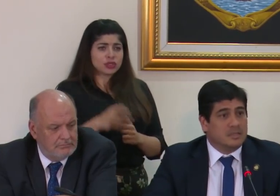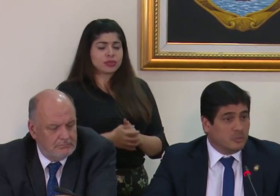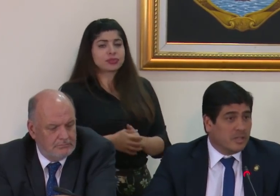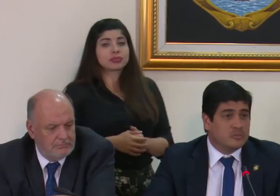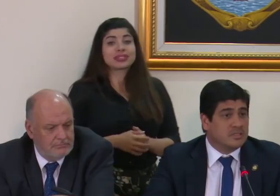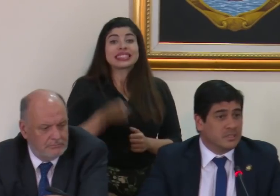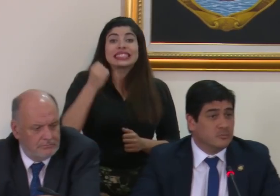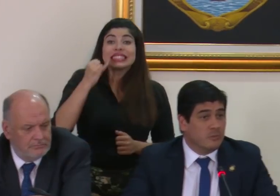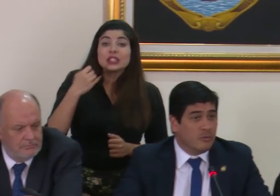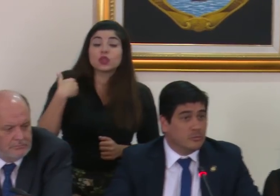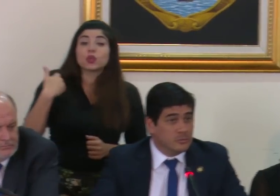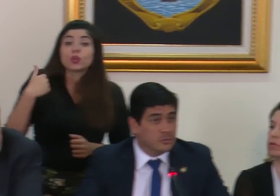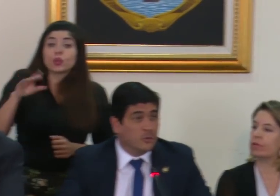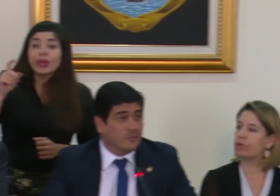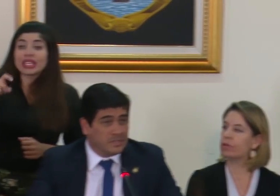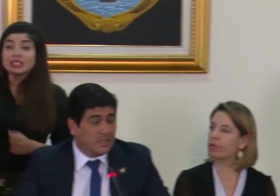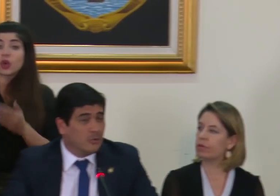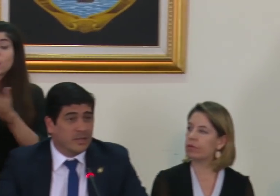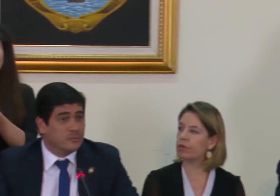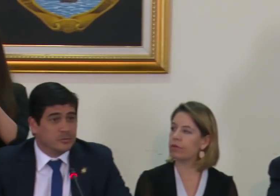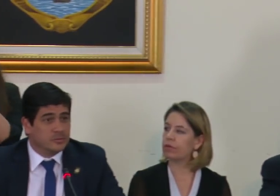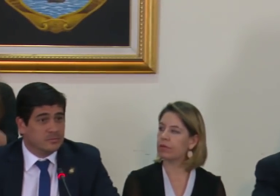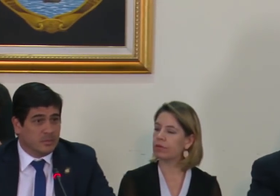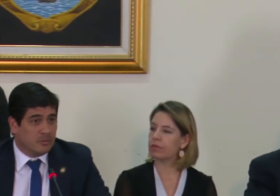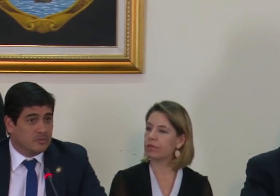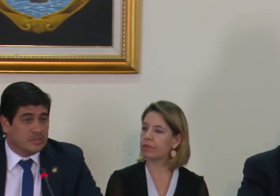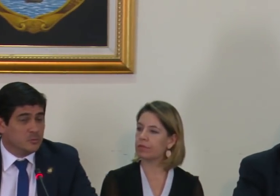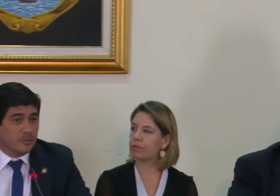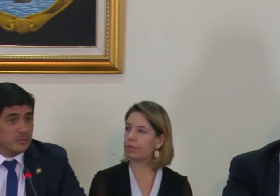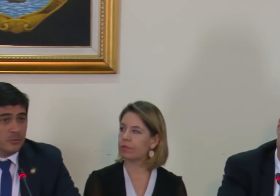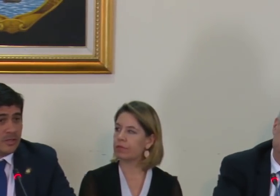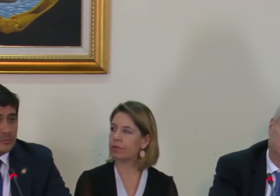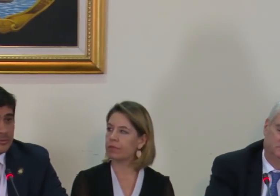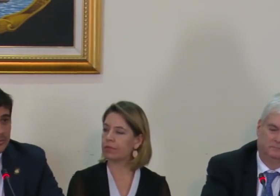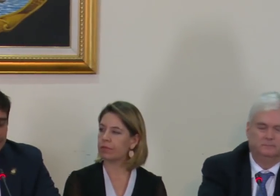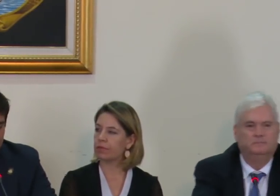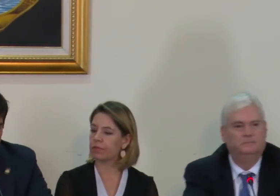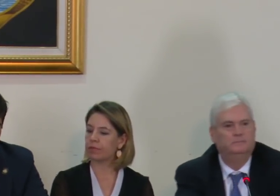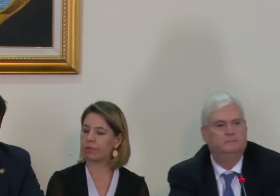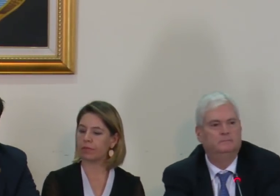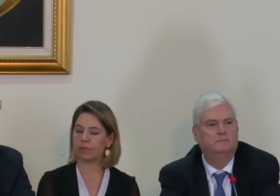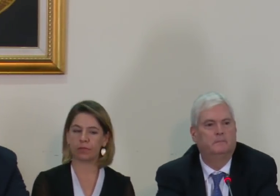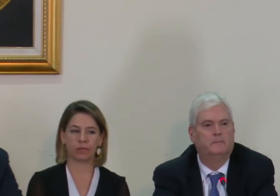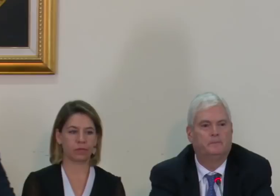si tuviéramos que hacer un nuevo anuncio oficial lo haremos y cuando sea en su momento lo haremos